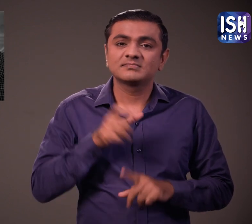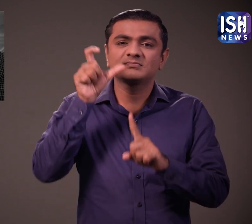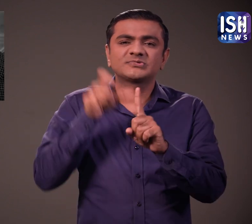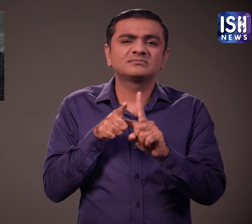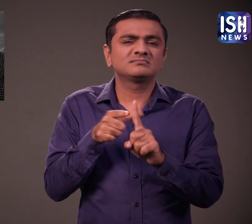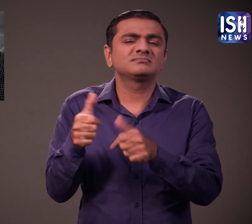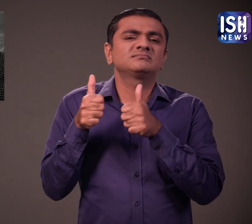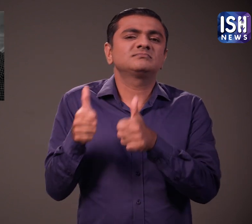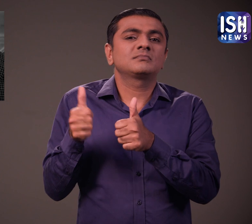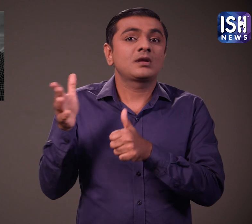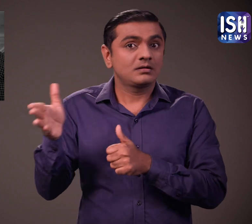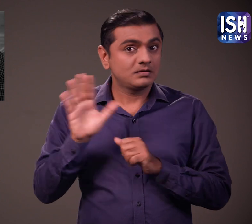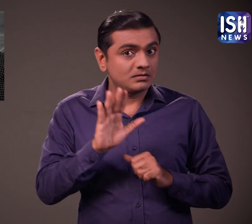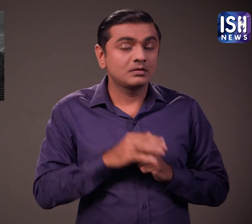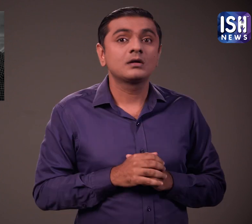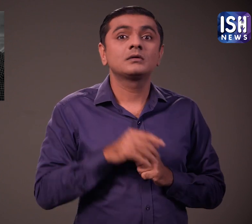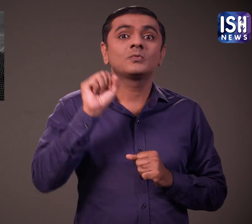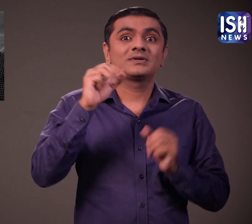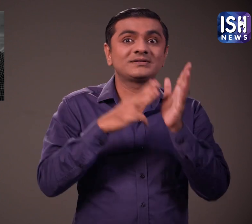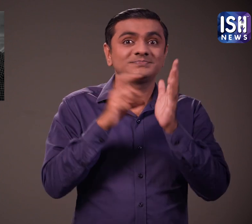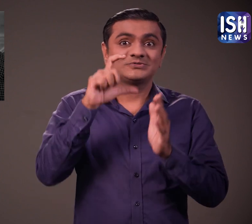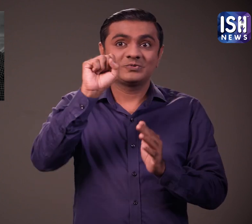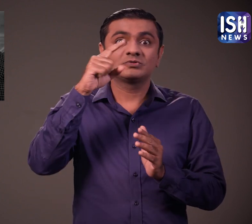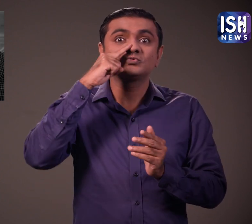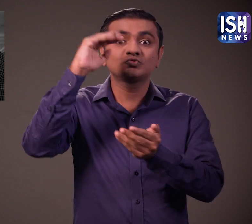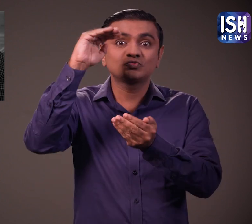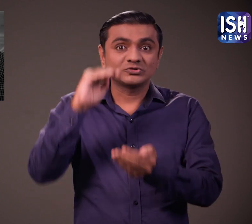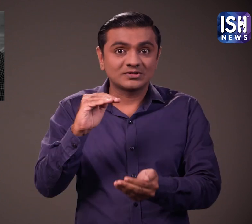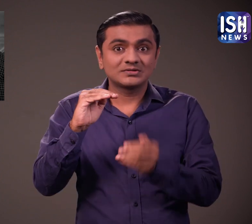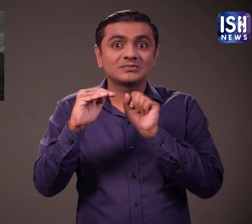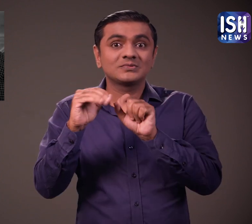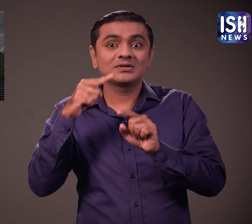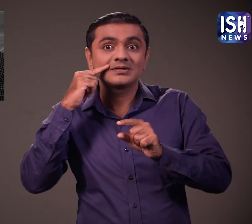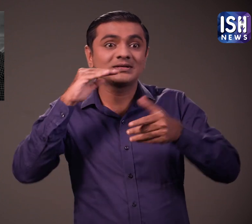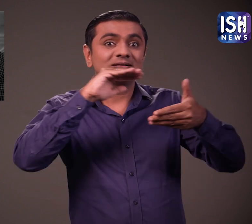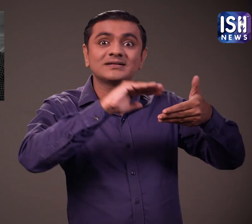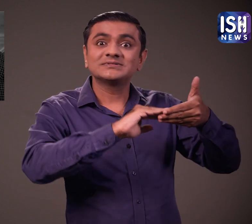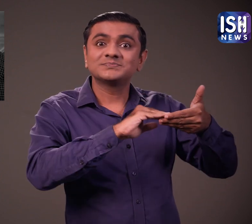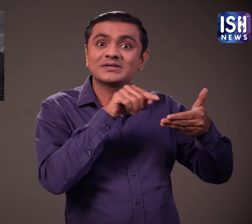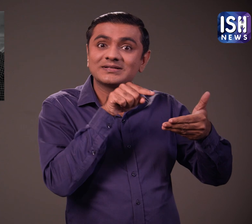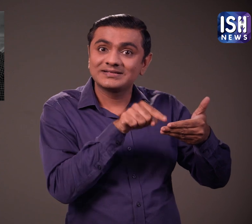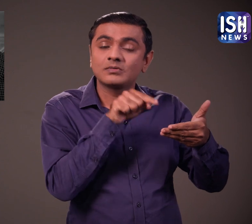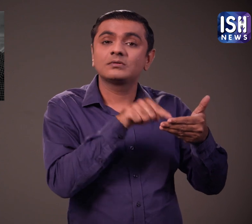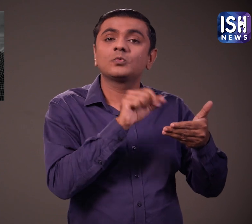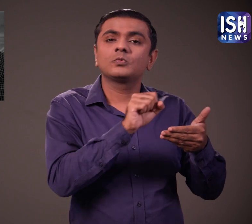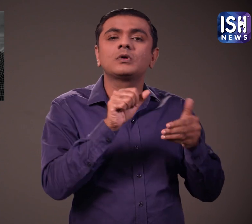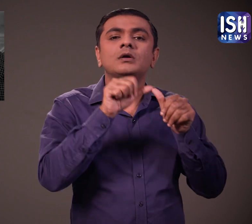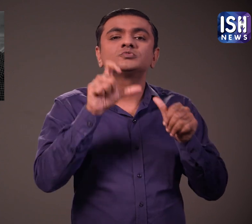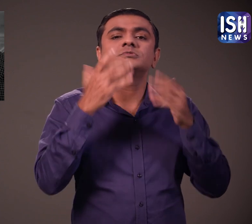शद्धानजली मिथिलेश जी मिथिलेश चतुरवेदी के दामाद आशीश ने अपने फेस्बुक अकाउंट